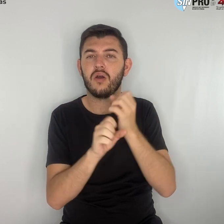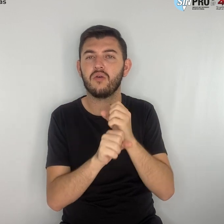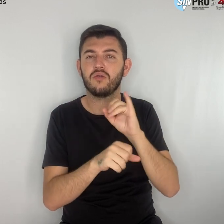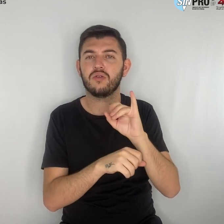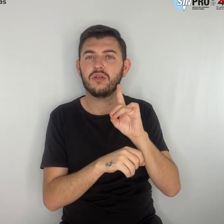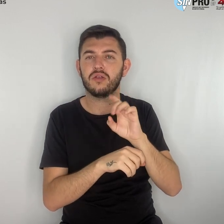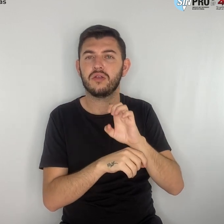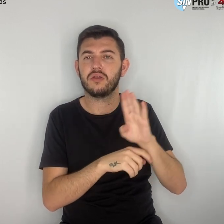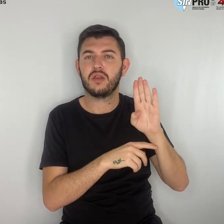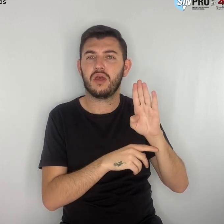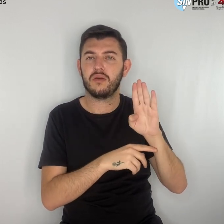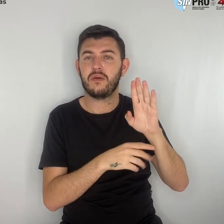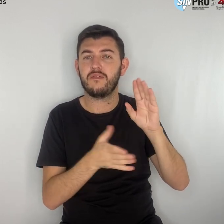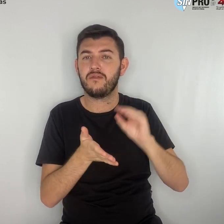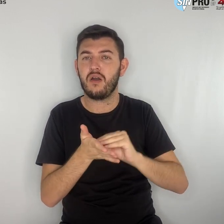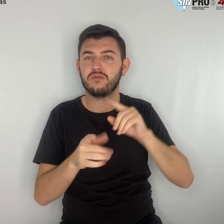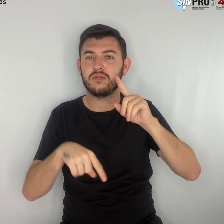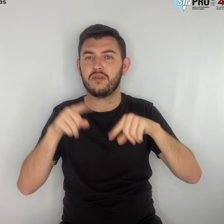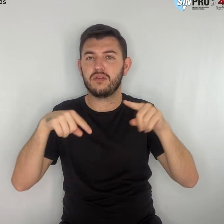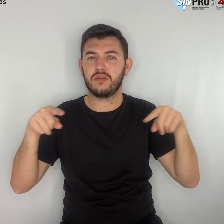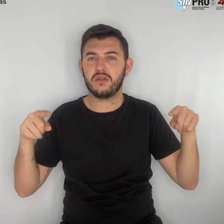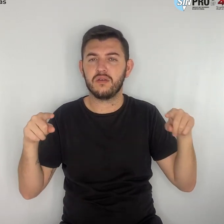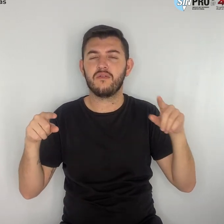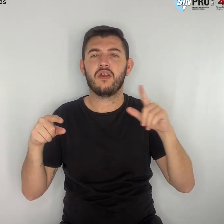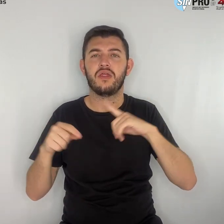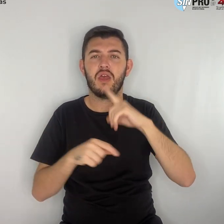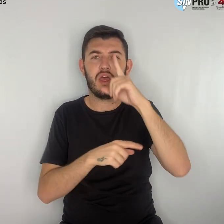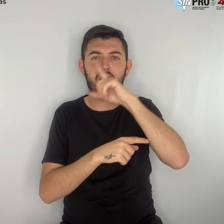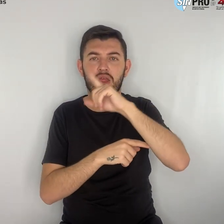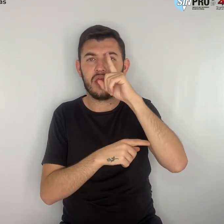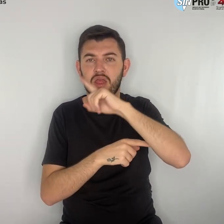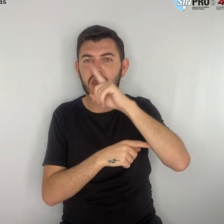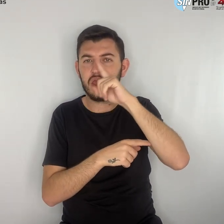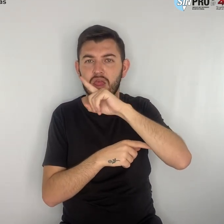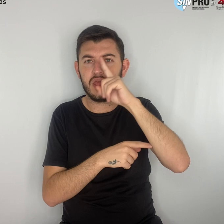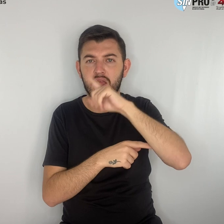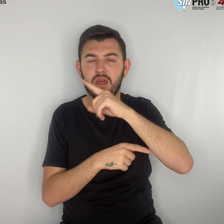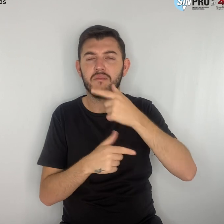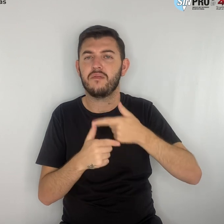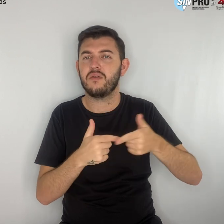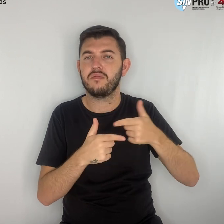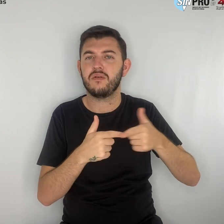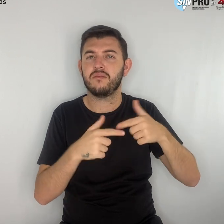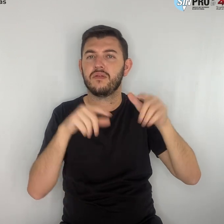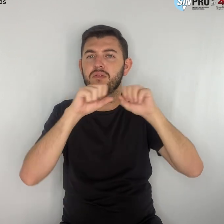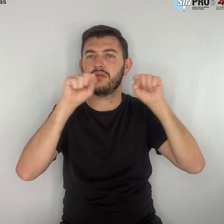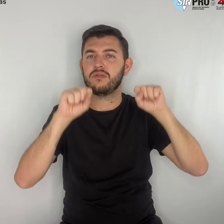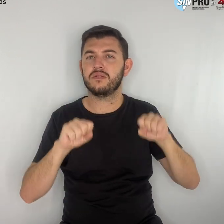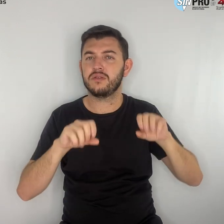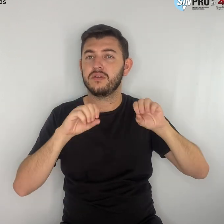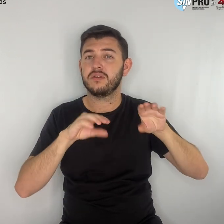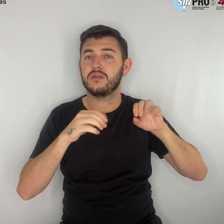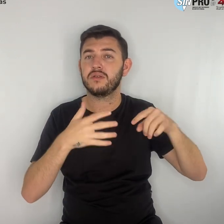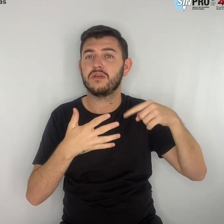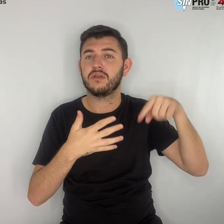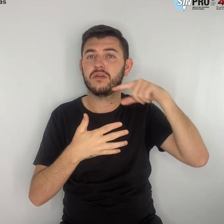causado muitas distorções nos sistemas de ensino, que priorizam o fechamento de